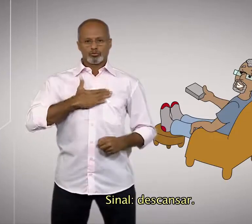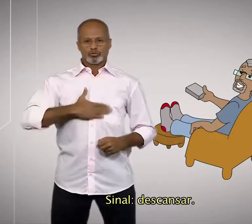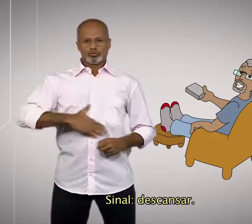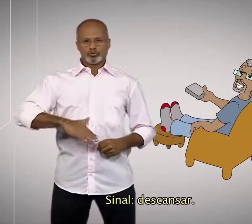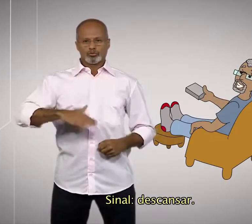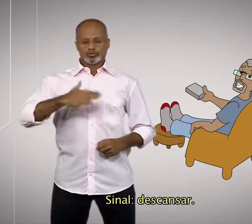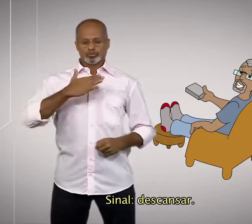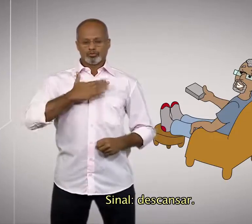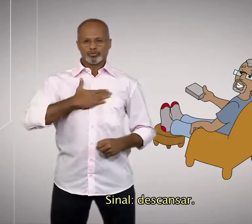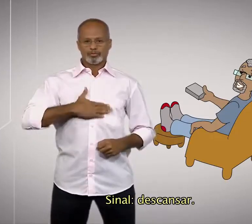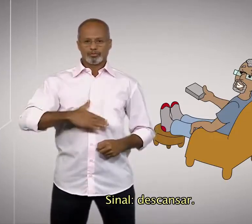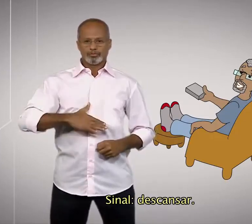descansar.